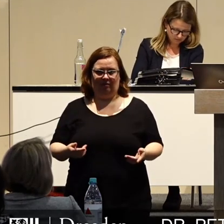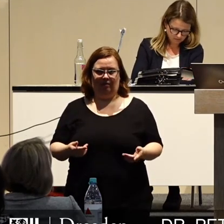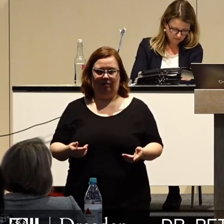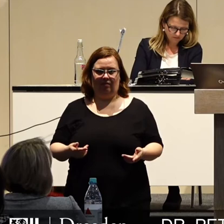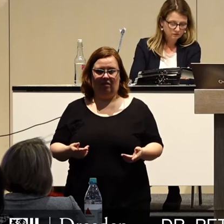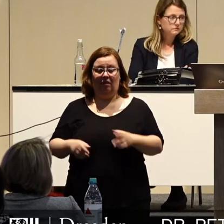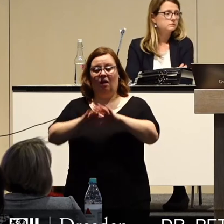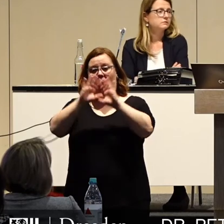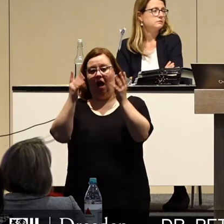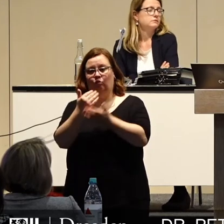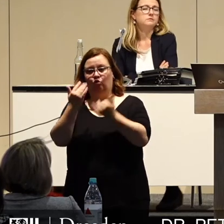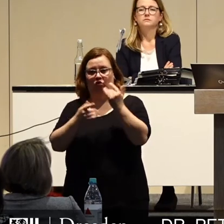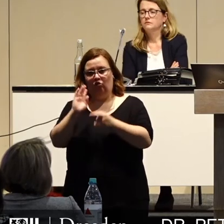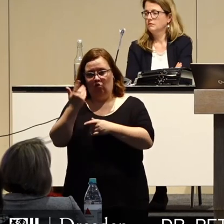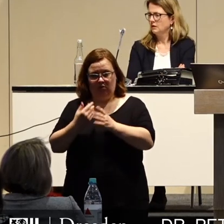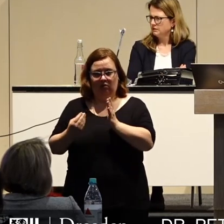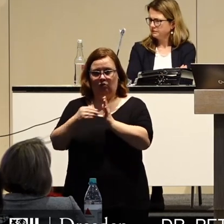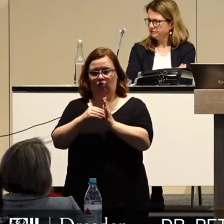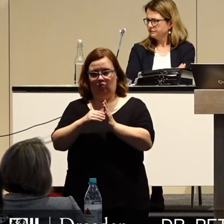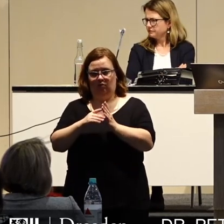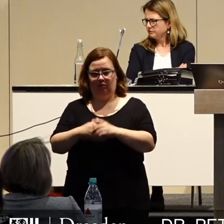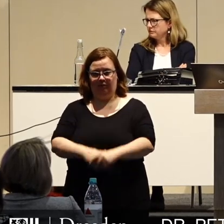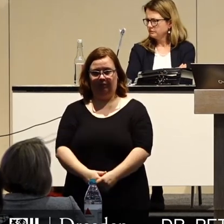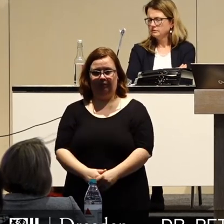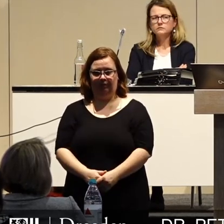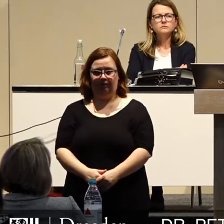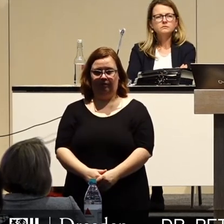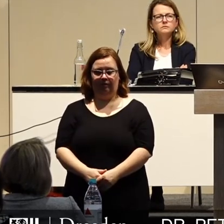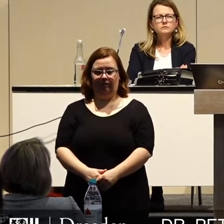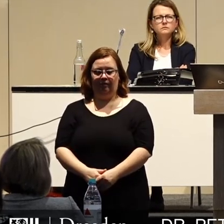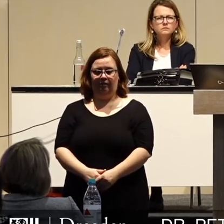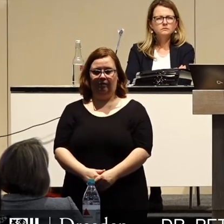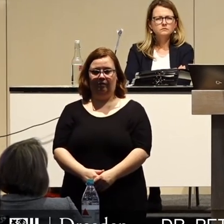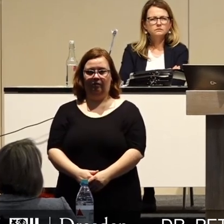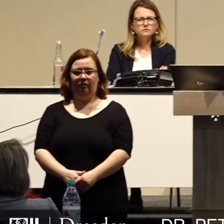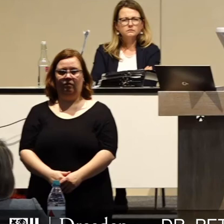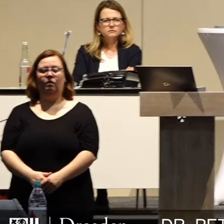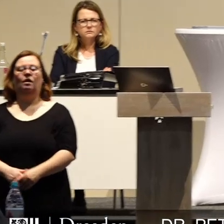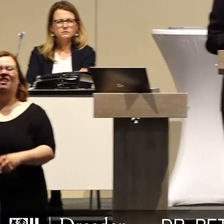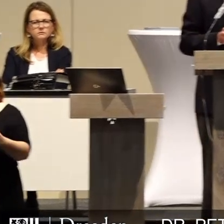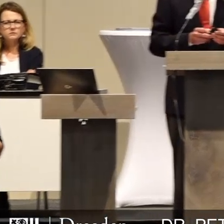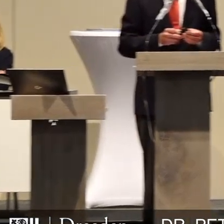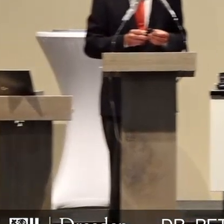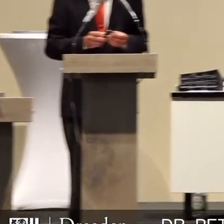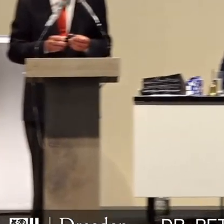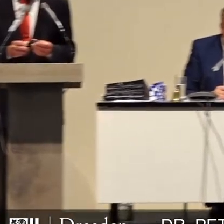Die absoluten Zahlen sind schon angeschlagen, Sie bekommen die ja auch. Der Geschäftsbereich 1,